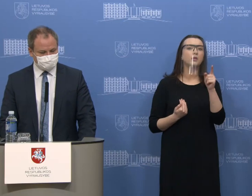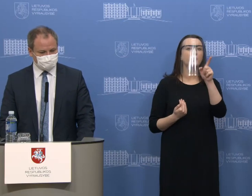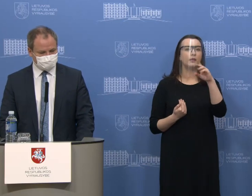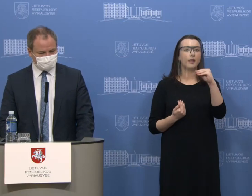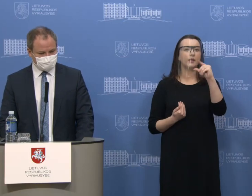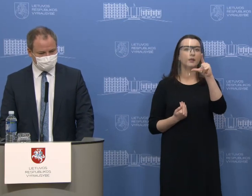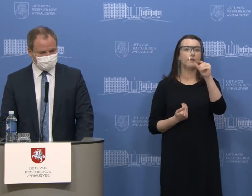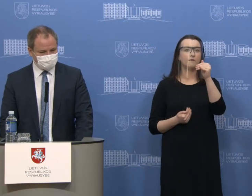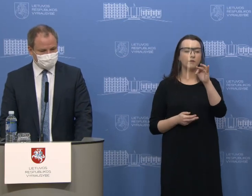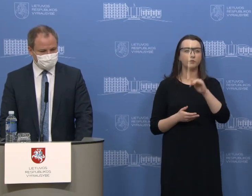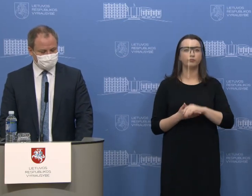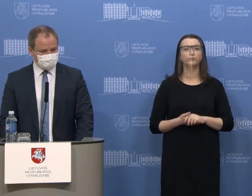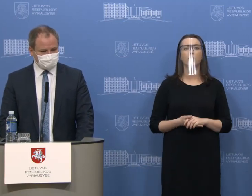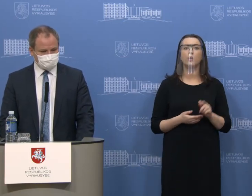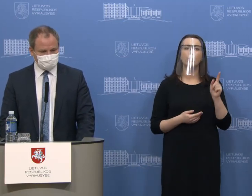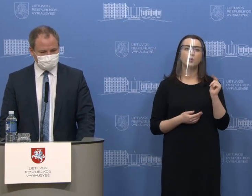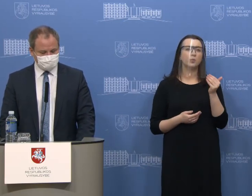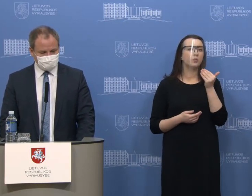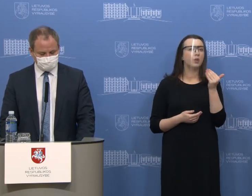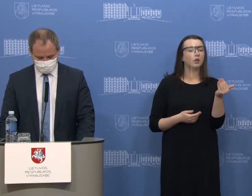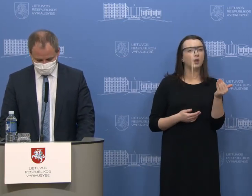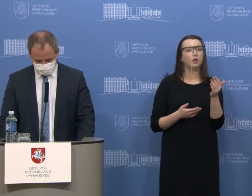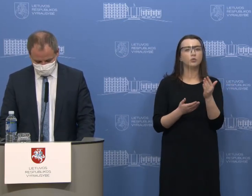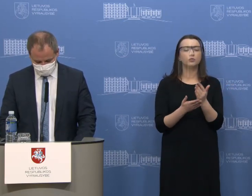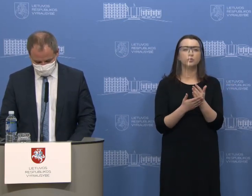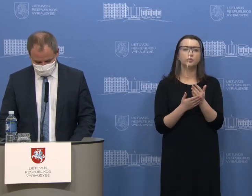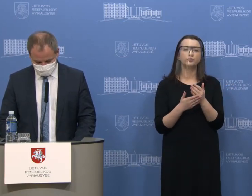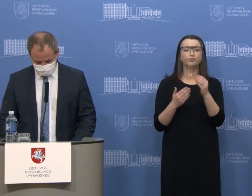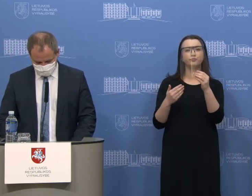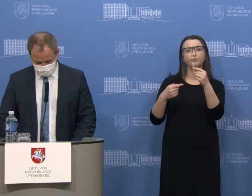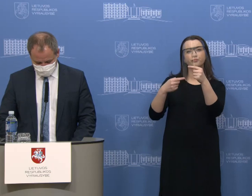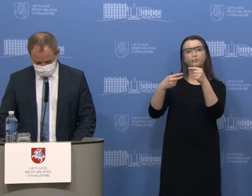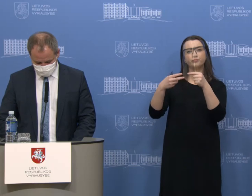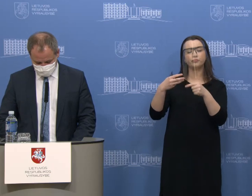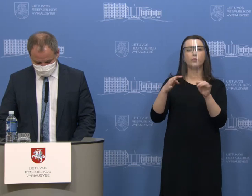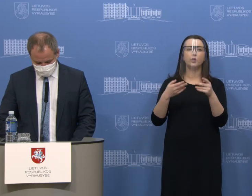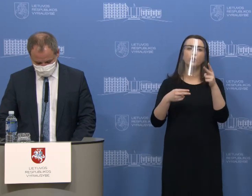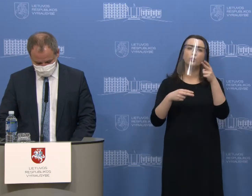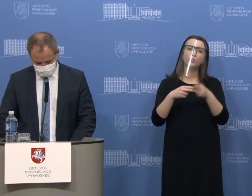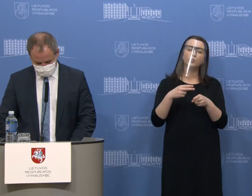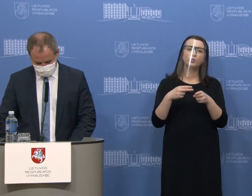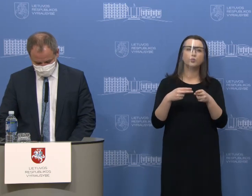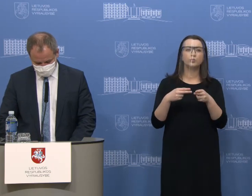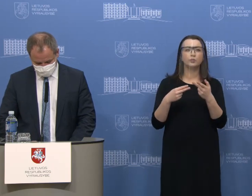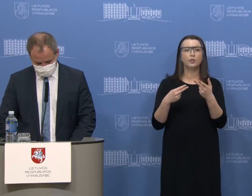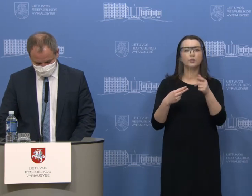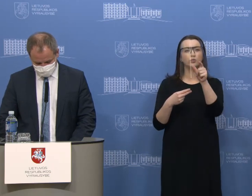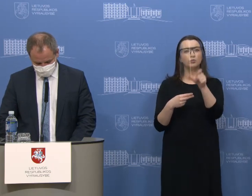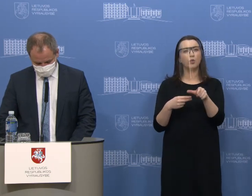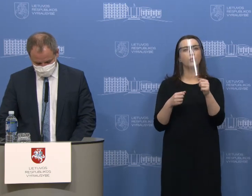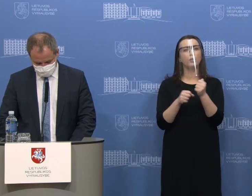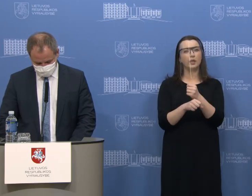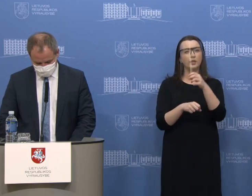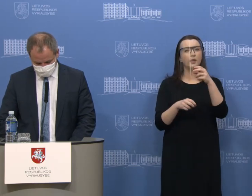prašom. Norėjau paklausti, kokiais konkrečiais kriterijais vadovaujamas, įsprendžiant ar sustipas kambinus į žmogų į